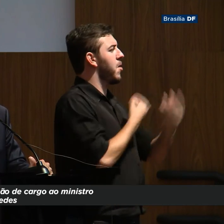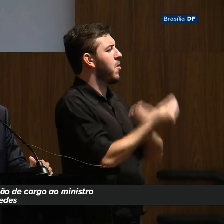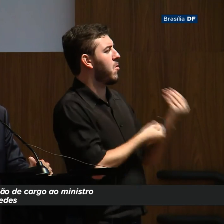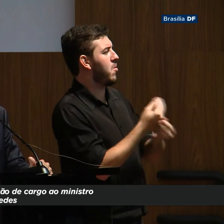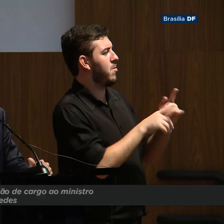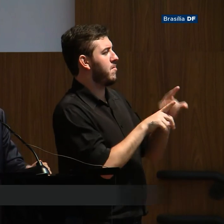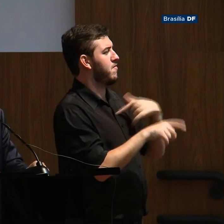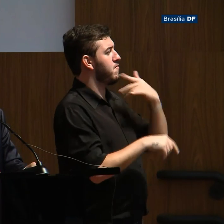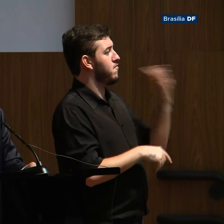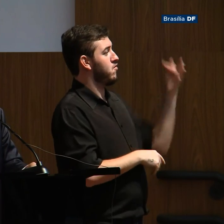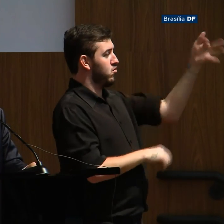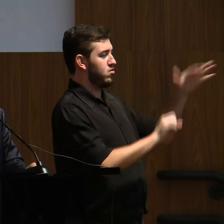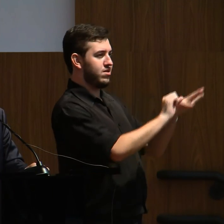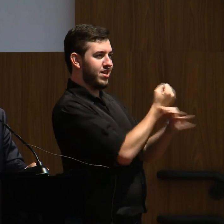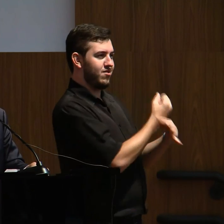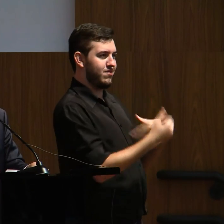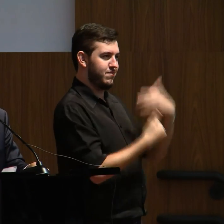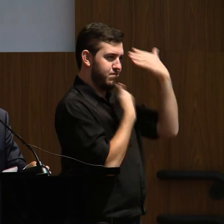futuro. Obrigado.